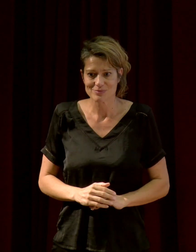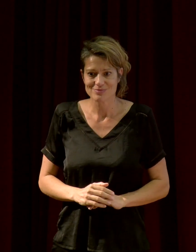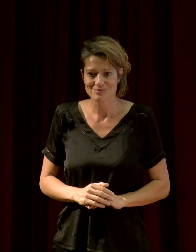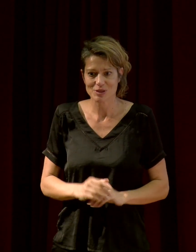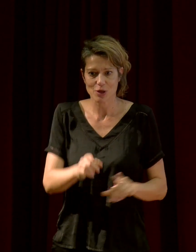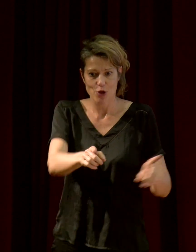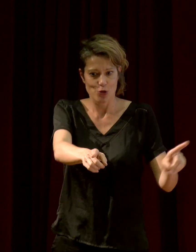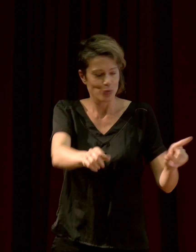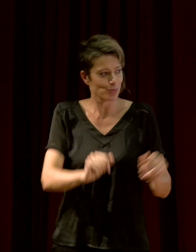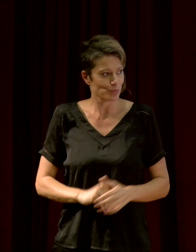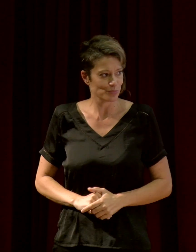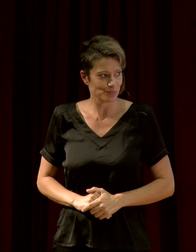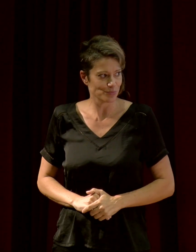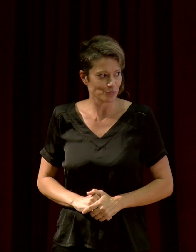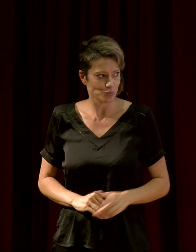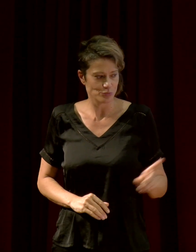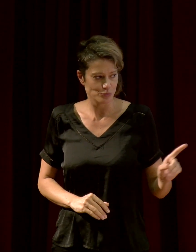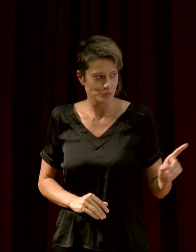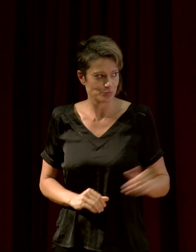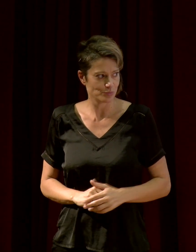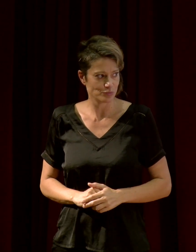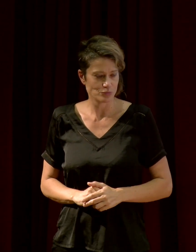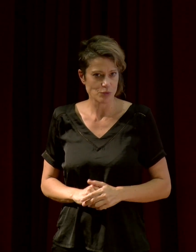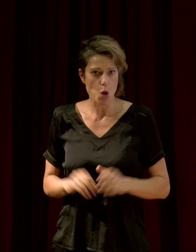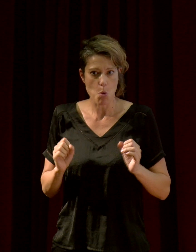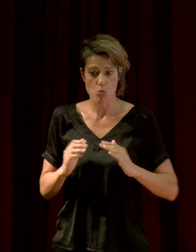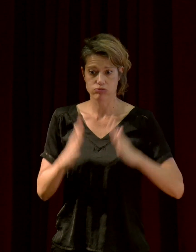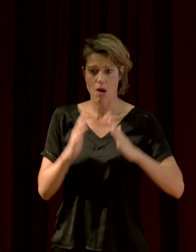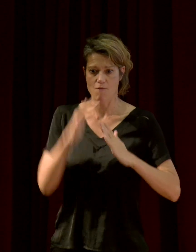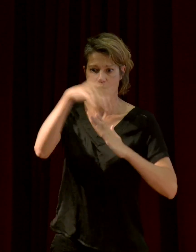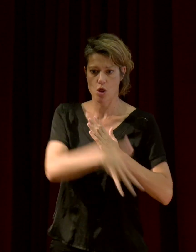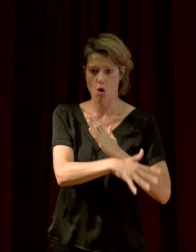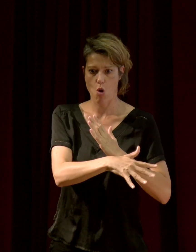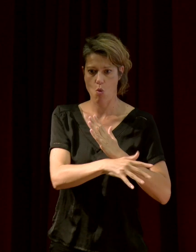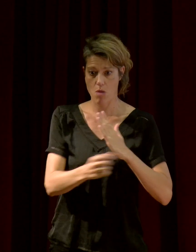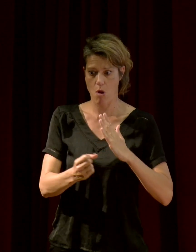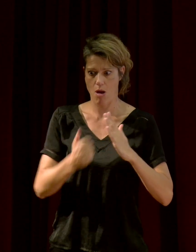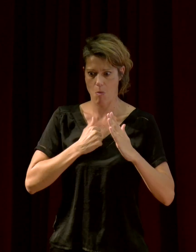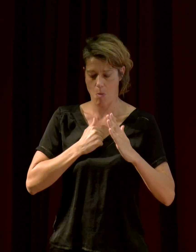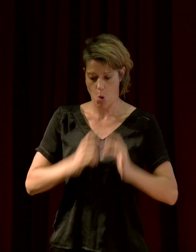Les seuls sons que j'ai perçus physiquement, c'est les sons de volcans. Là, on les ressent.